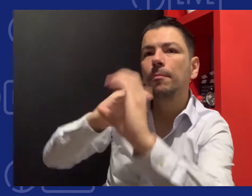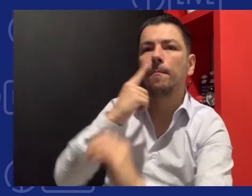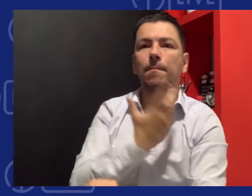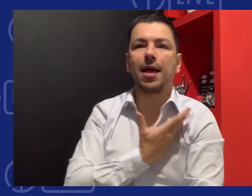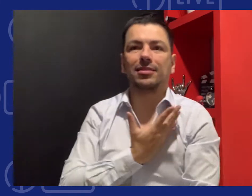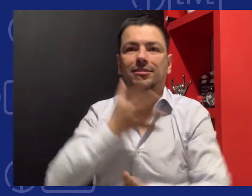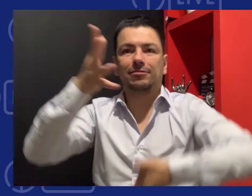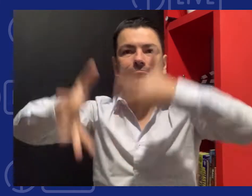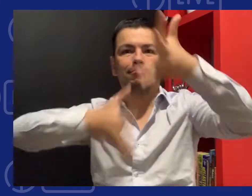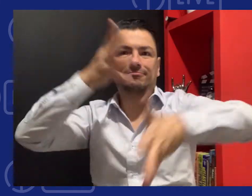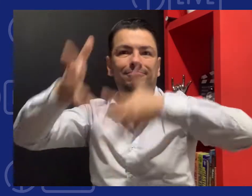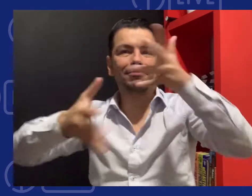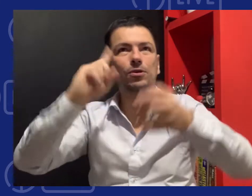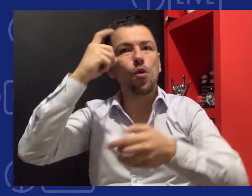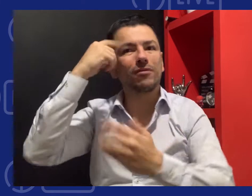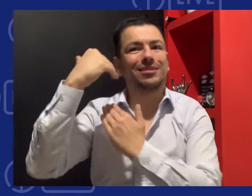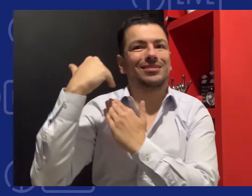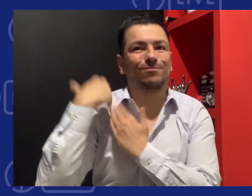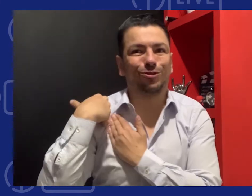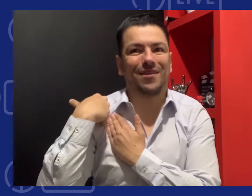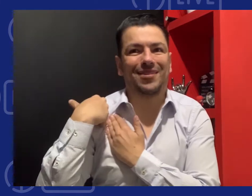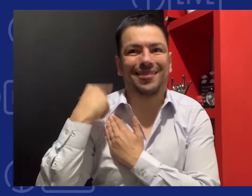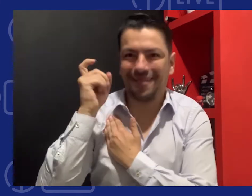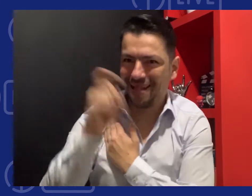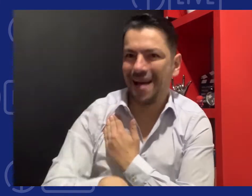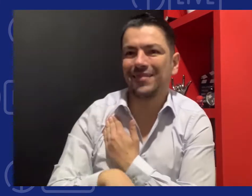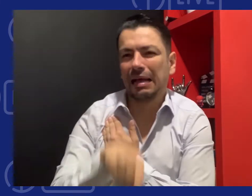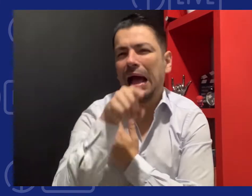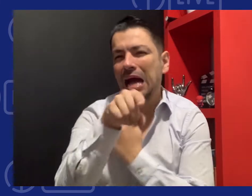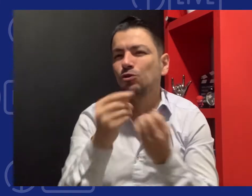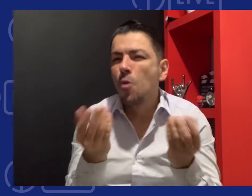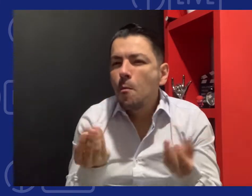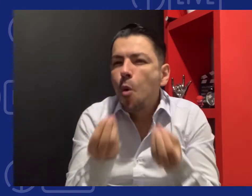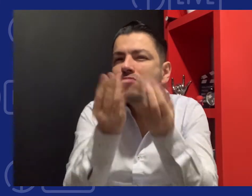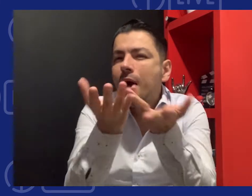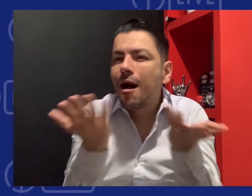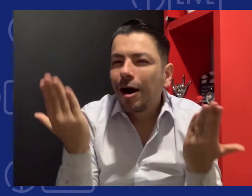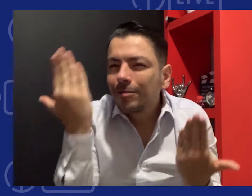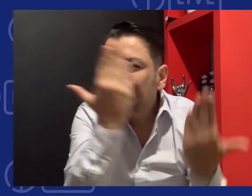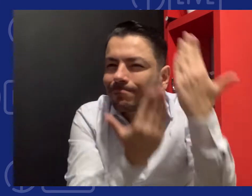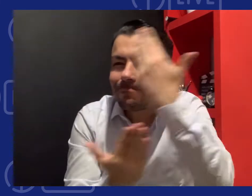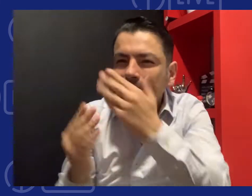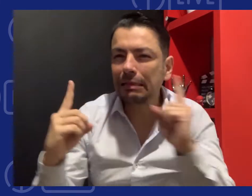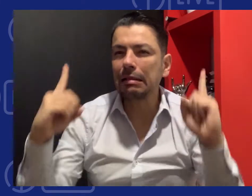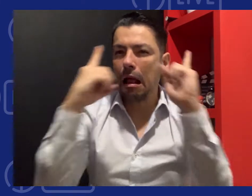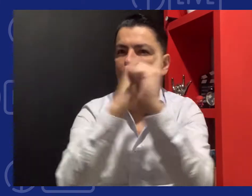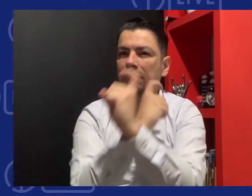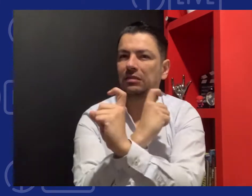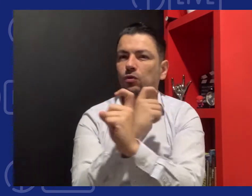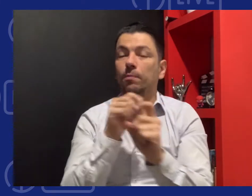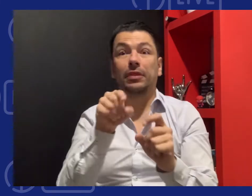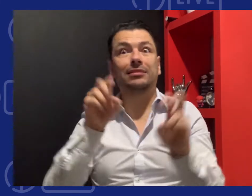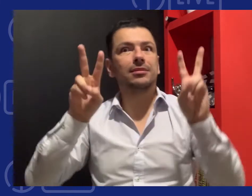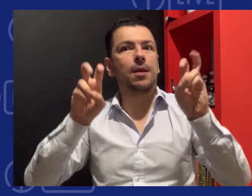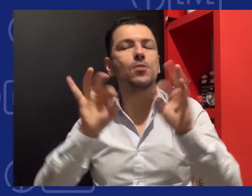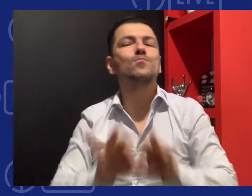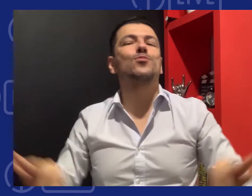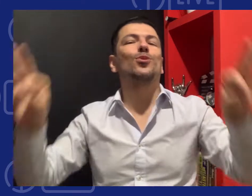casos y esta toma de conciencia. La comunicación en lengua de señas con los padres es importante. Es por eso que les doy este tema para